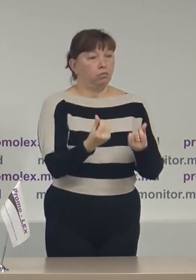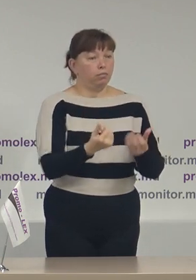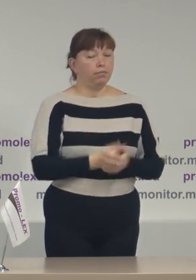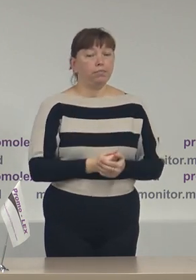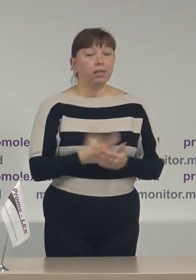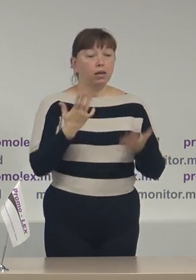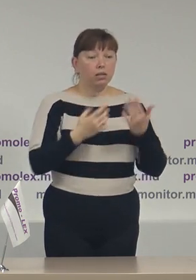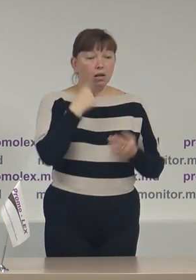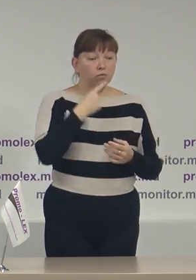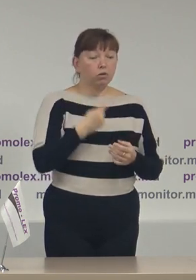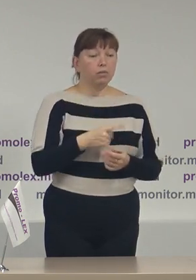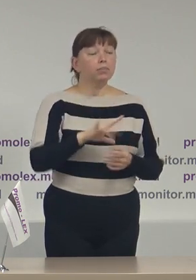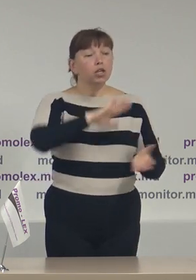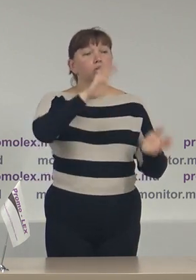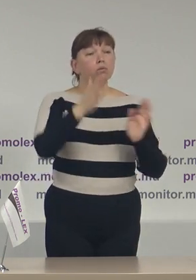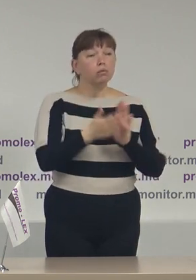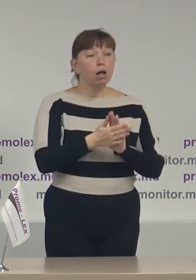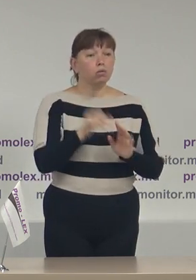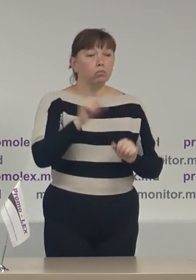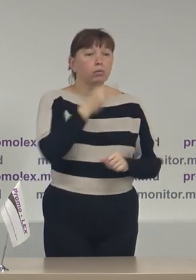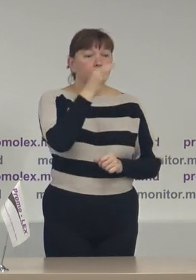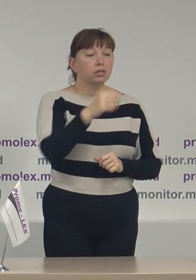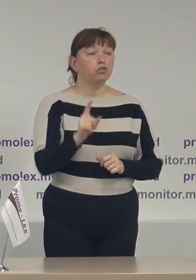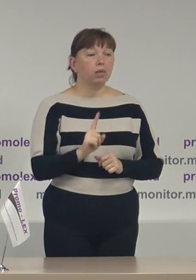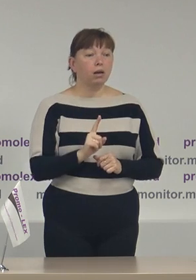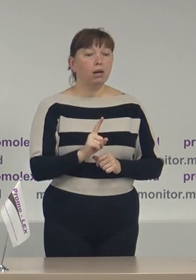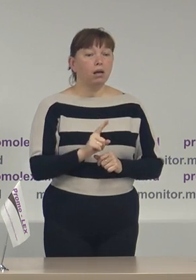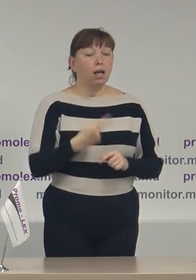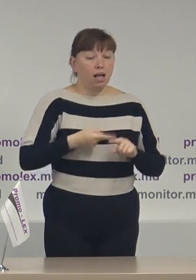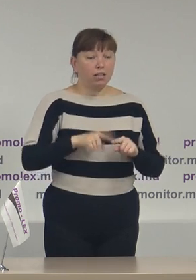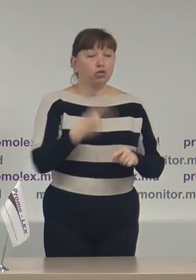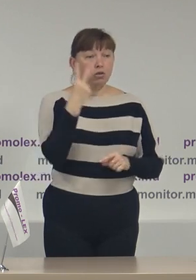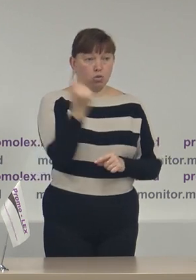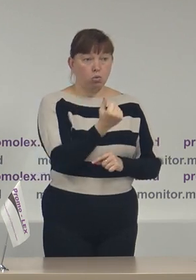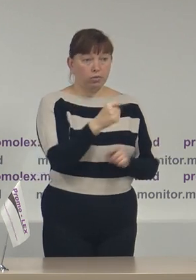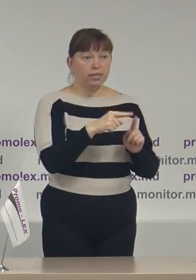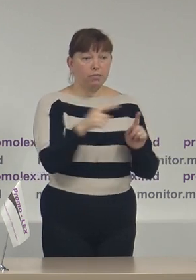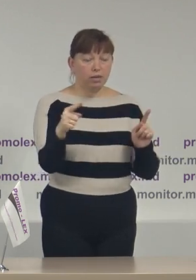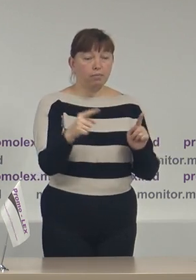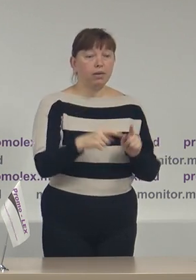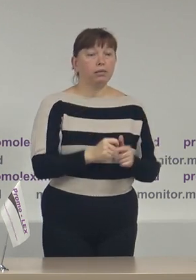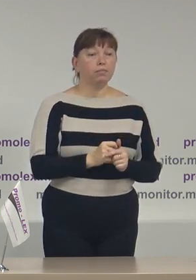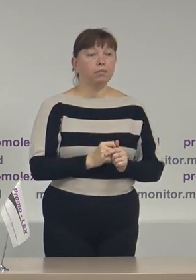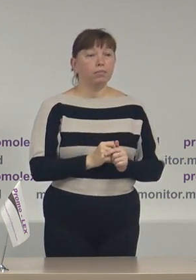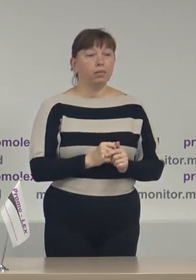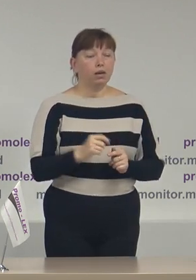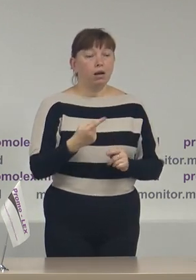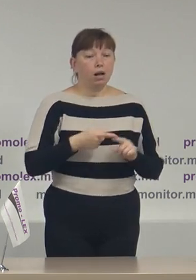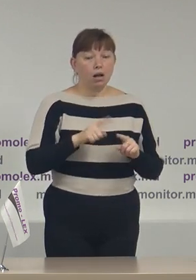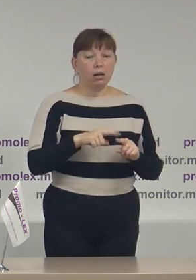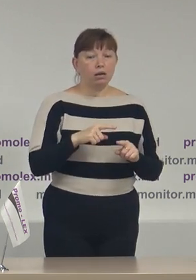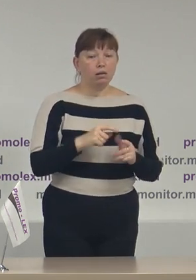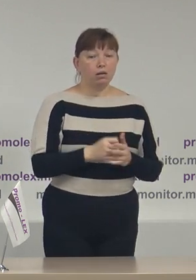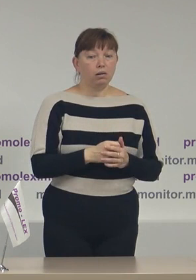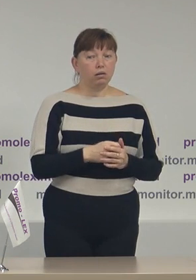Dacă vorbim de totaluri, putem să zicem că în aceste două săptămâni de referință care le-am